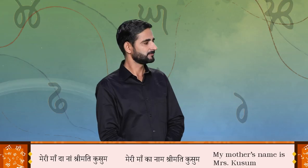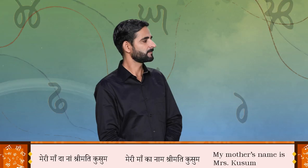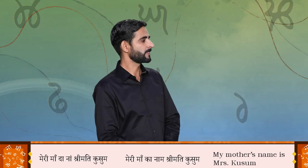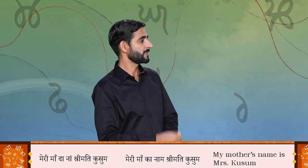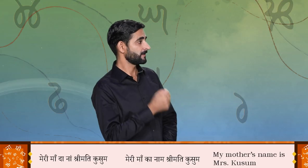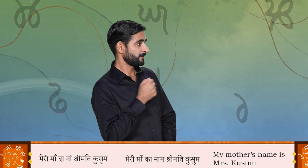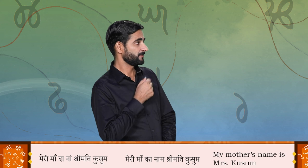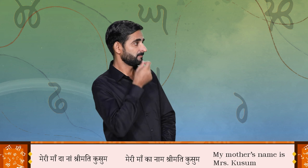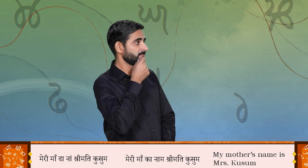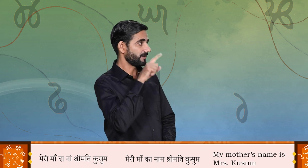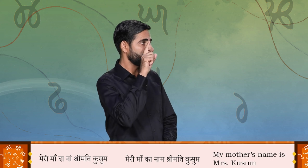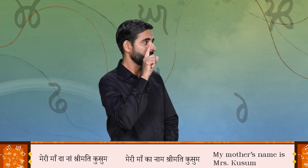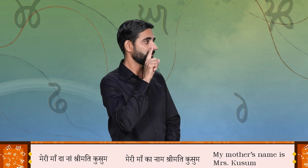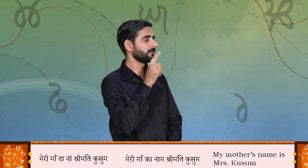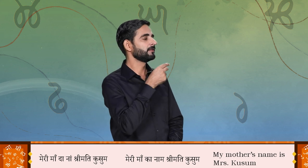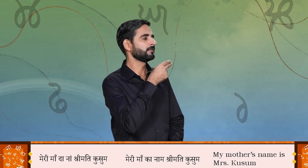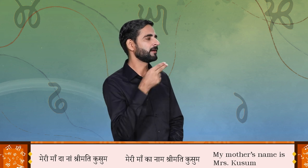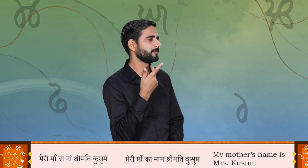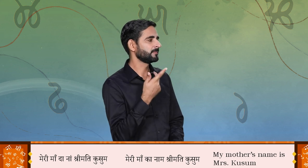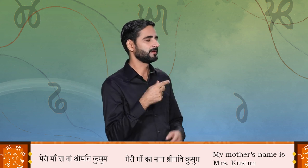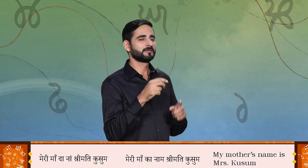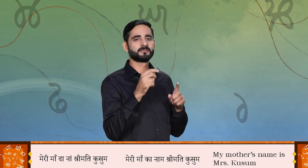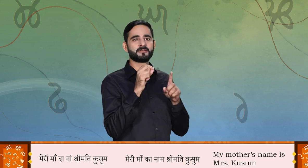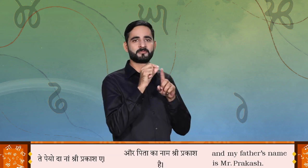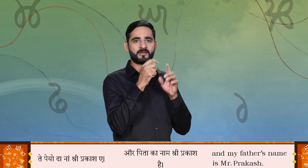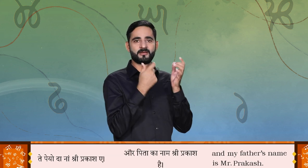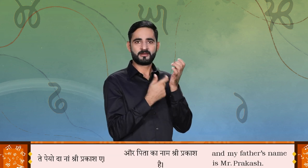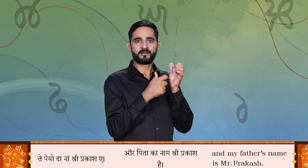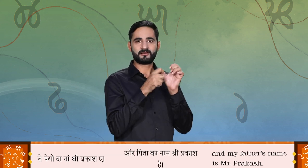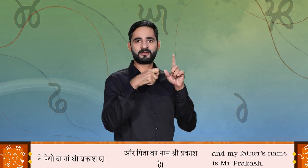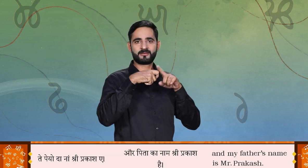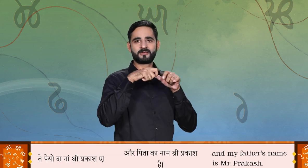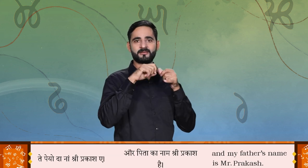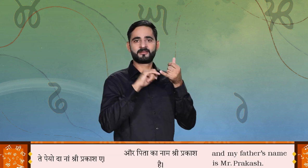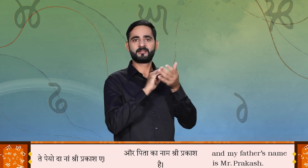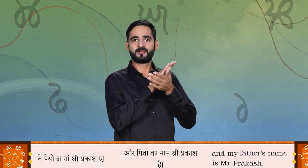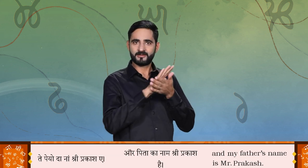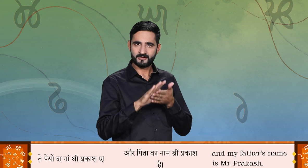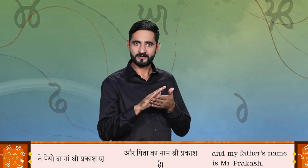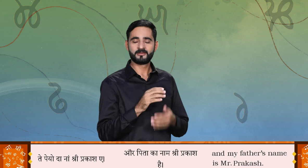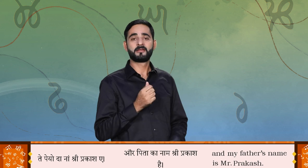मेरी मादा ना शिरी मती कुसम ते पवड़ा ना शिरी प्रकाश है